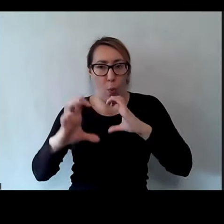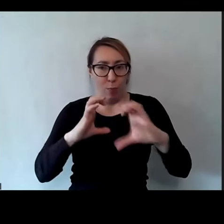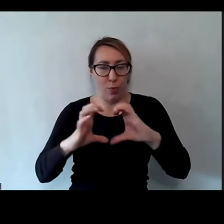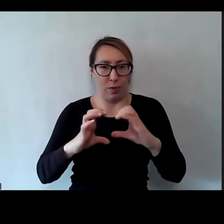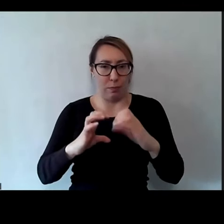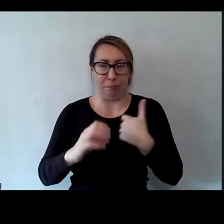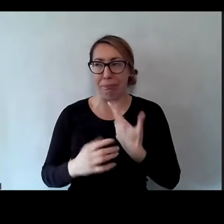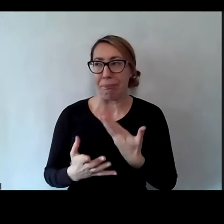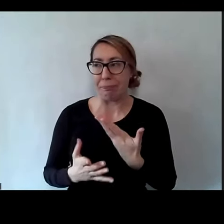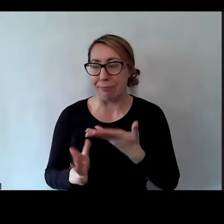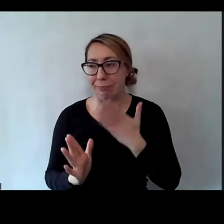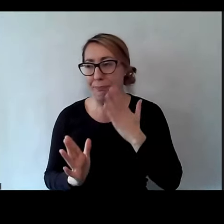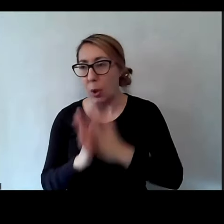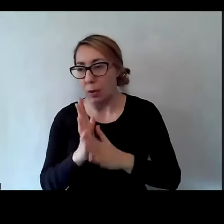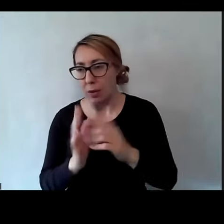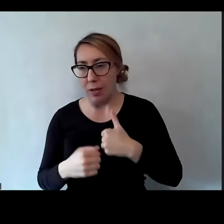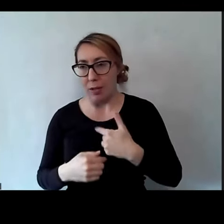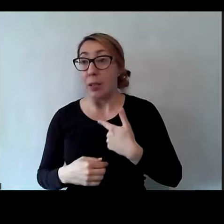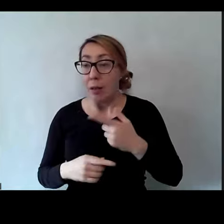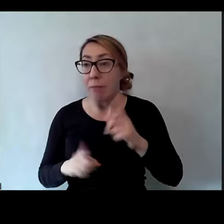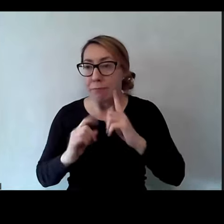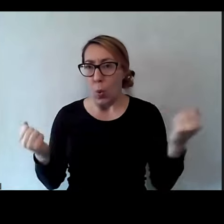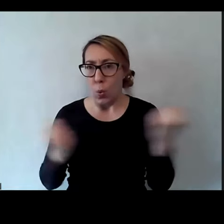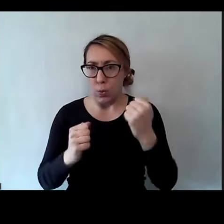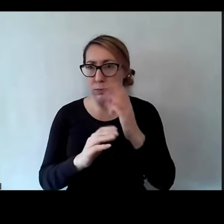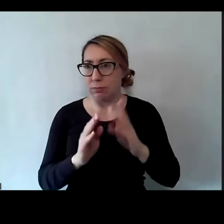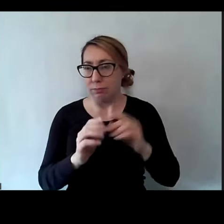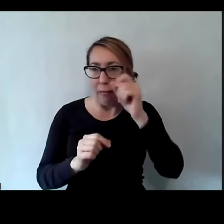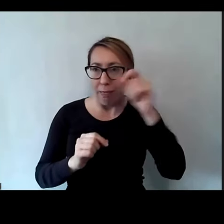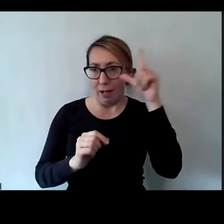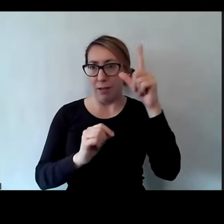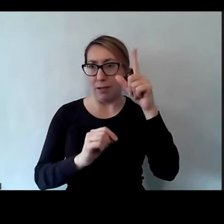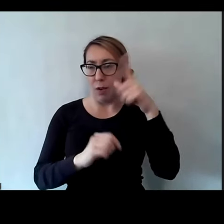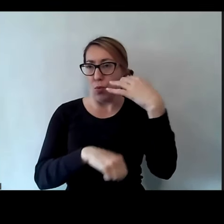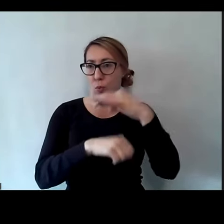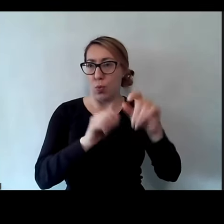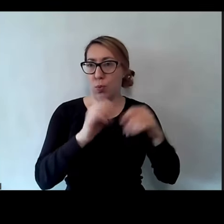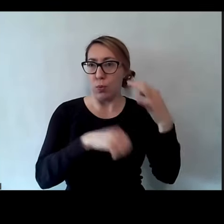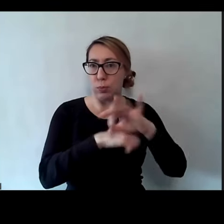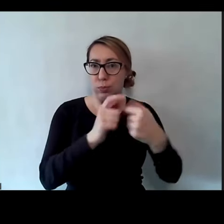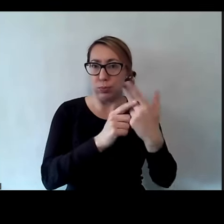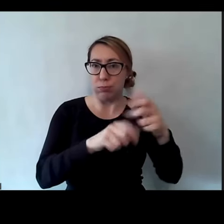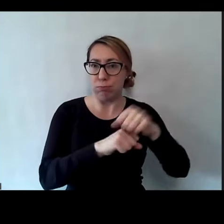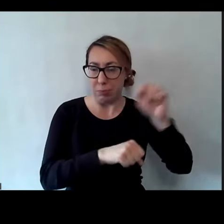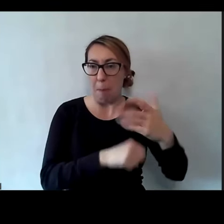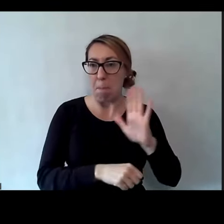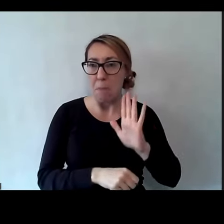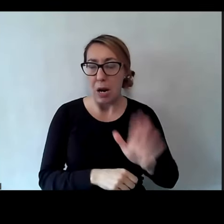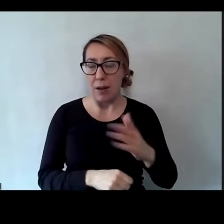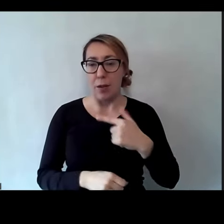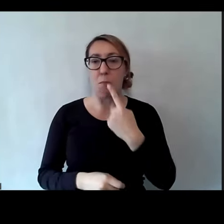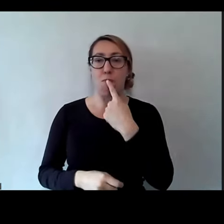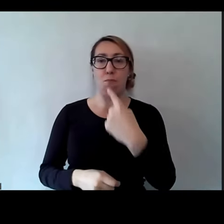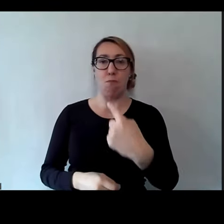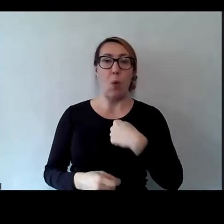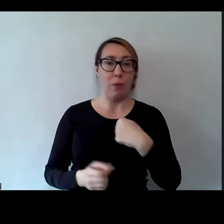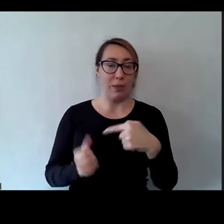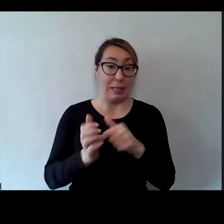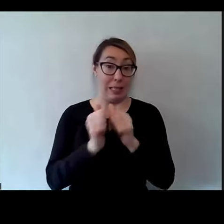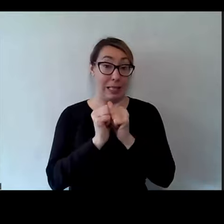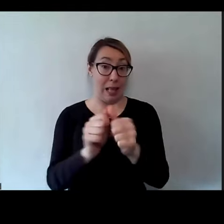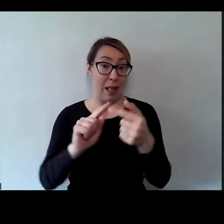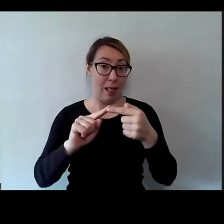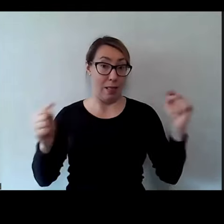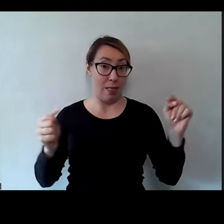wprost, mimo, że jest bardzo wykształcona, bardzo inteligentna, to powiedziała nam takie zdanie, które myślę, że będzie nam towarzyszyć po tym